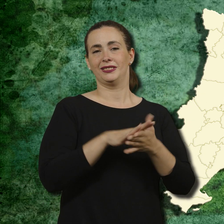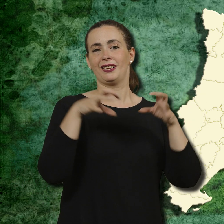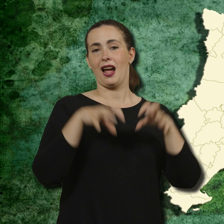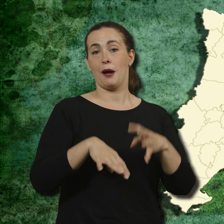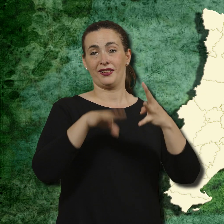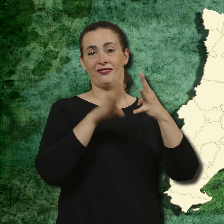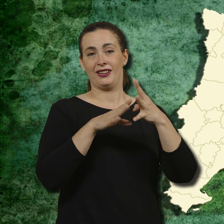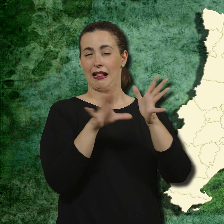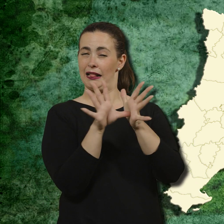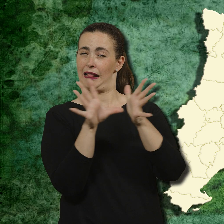principis de maig.